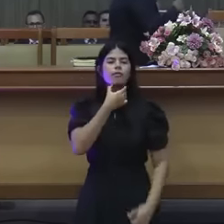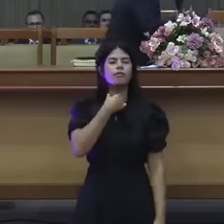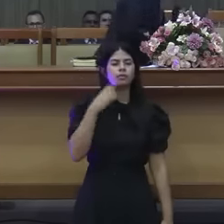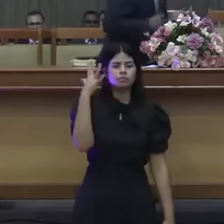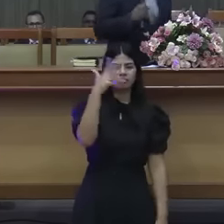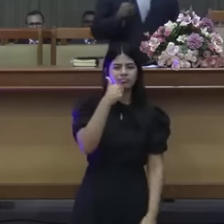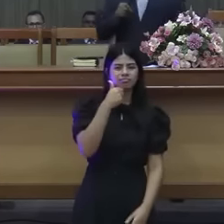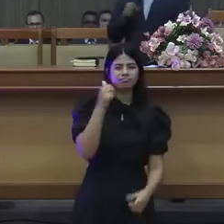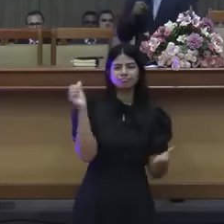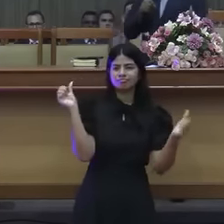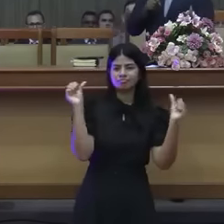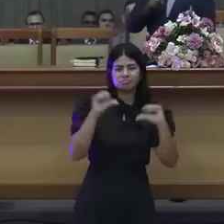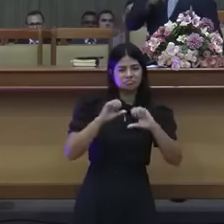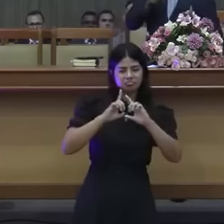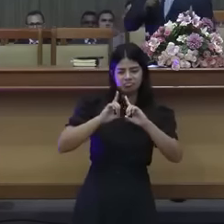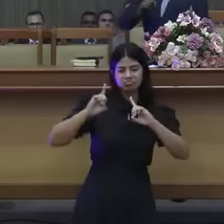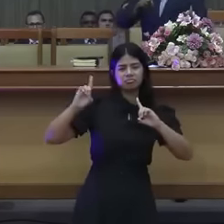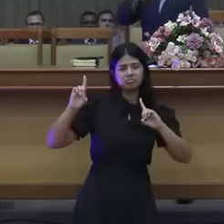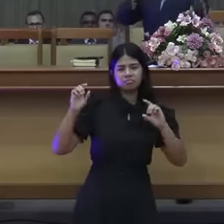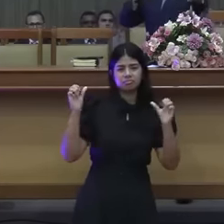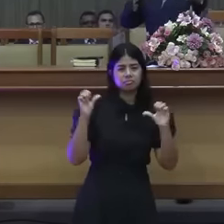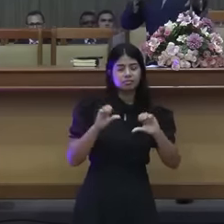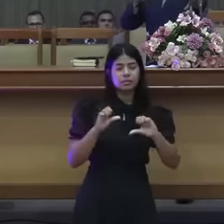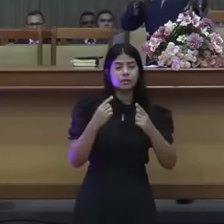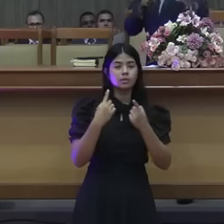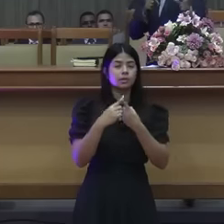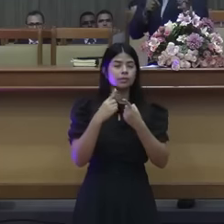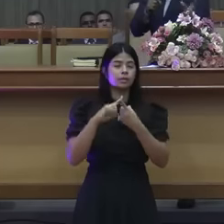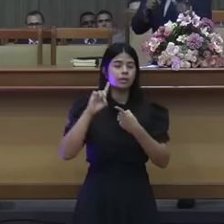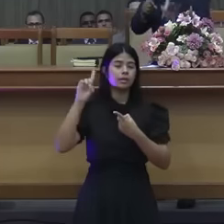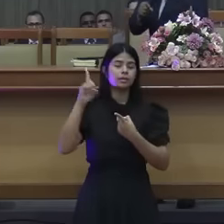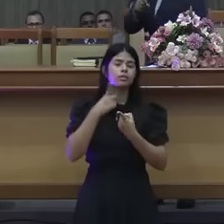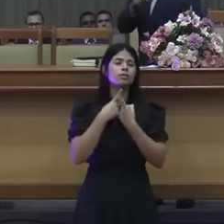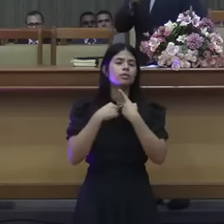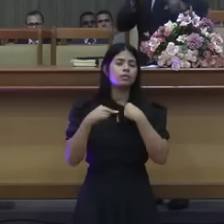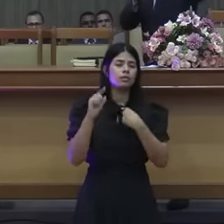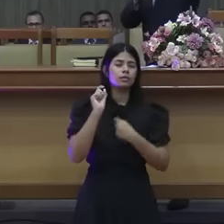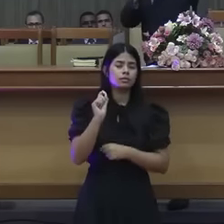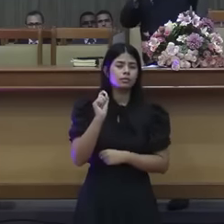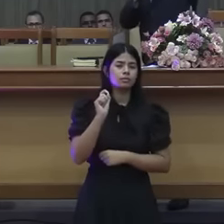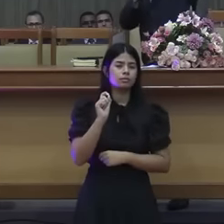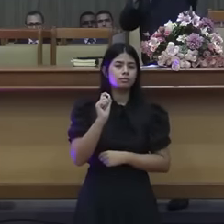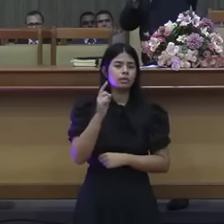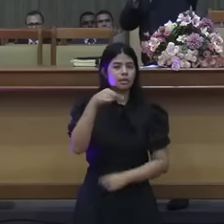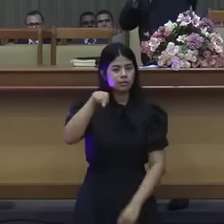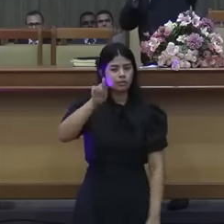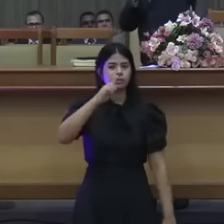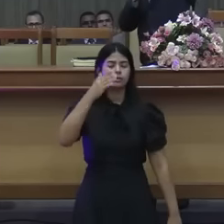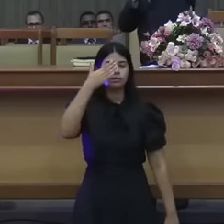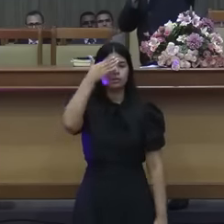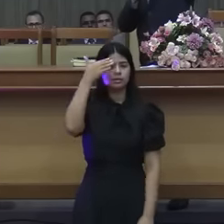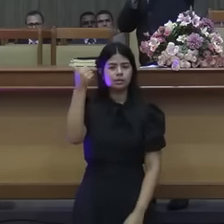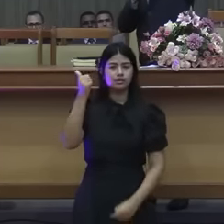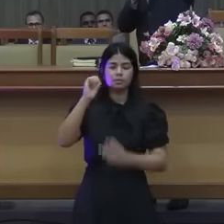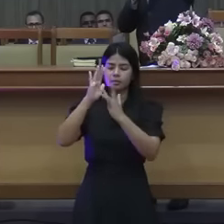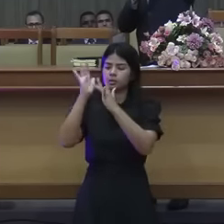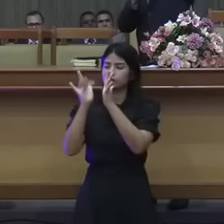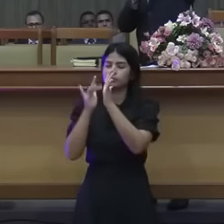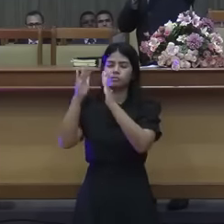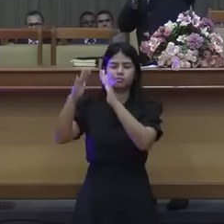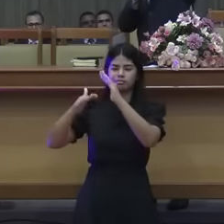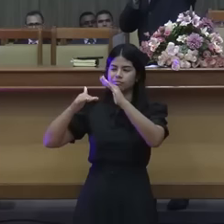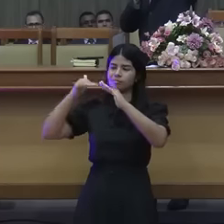nada o que Deus quer é que você saiba que o maior é o Senhor Jesus